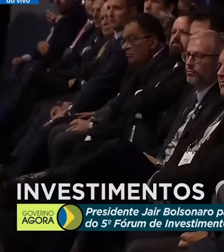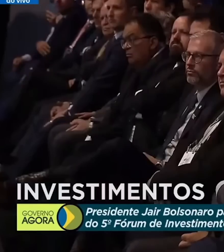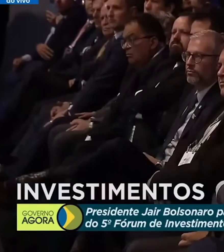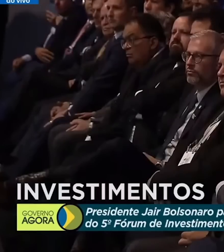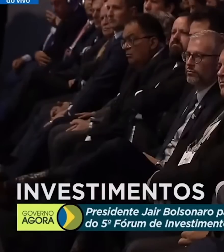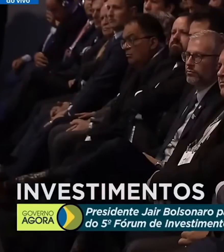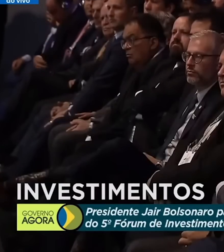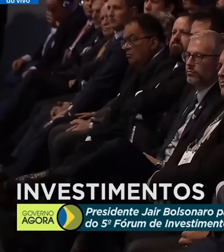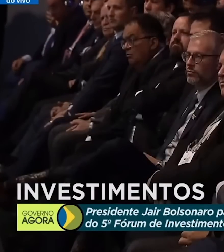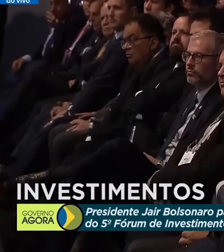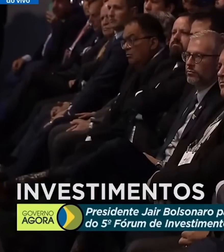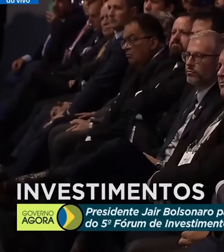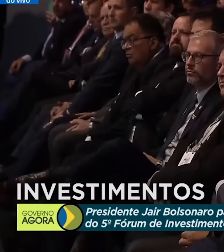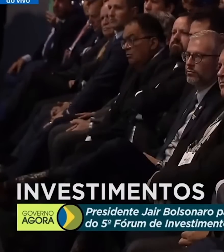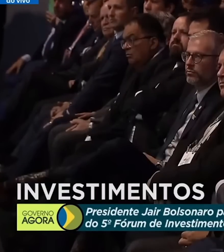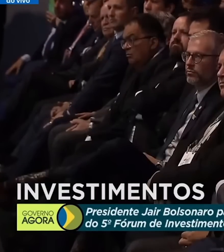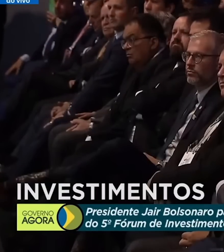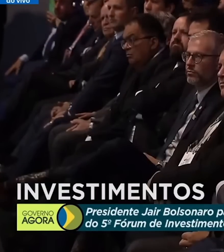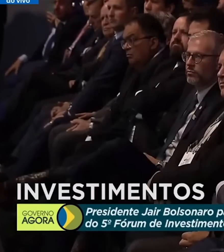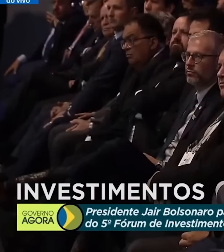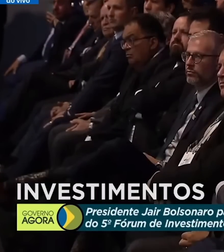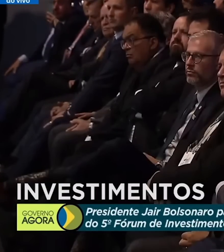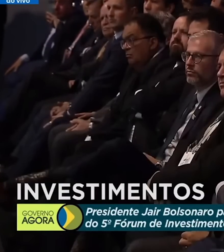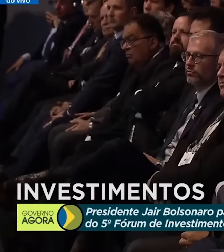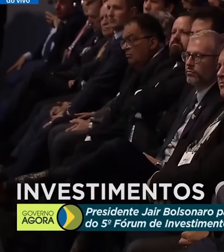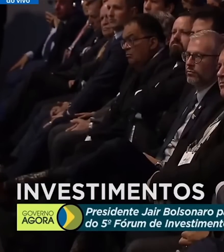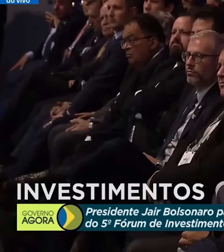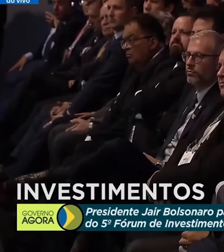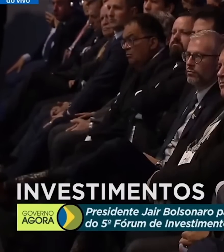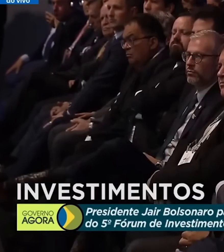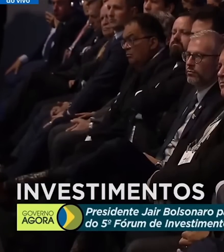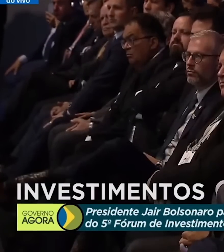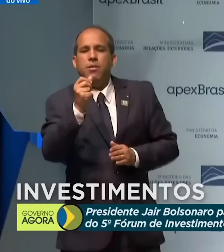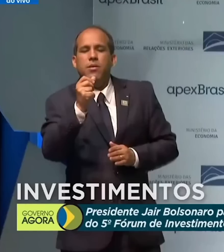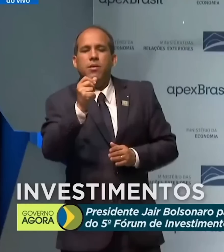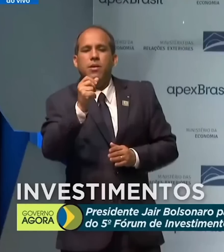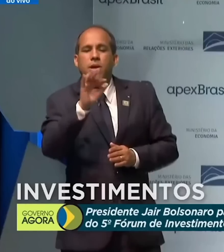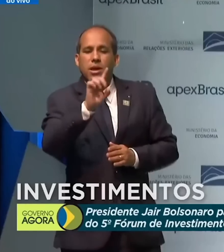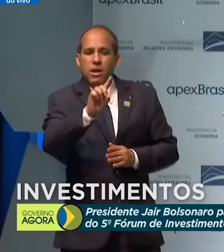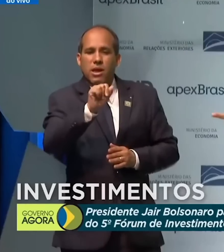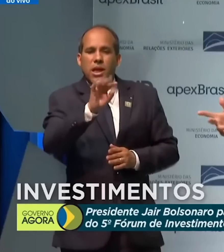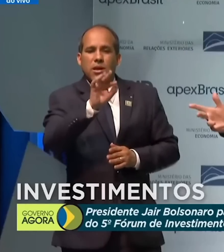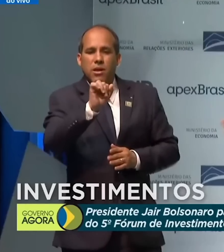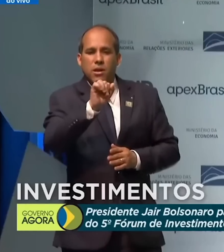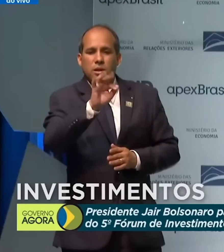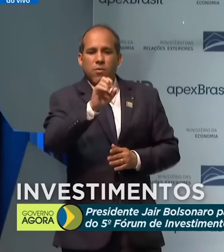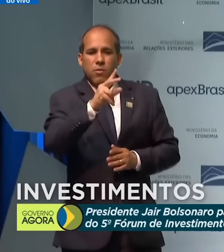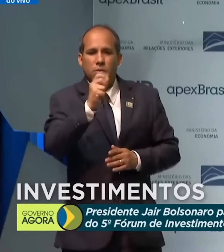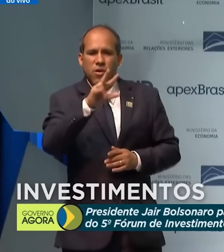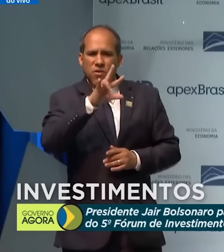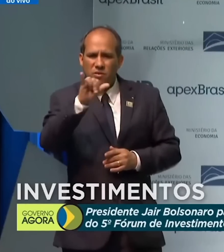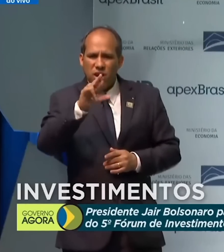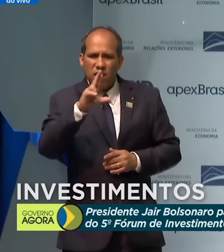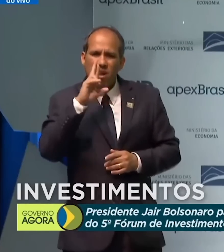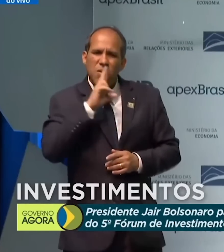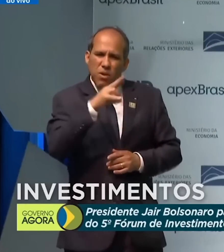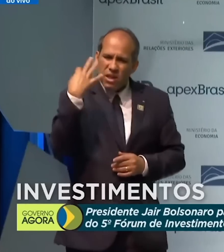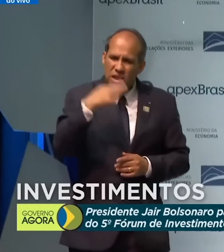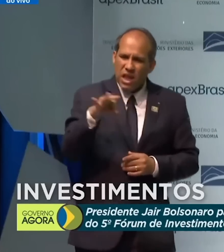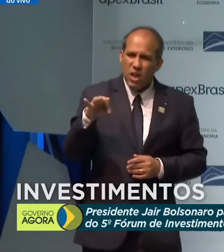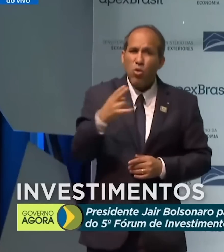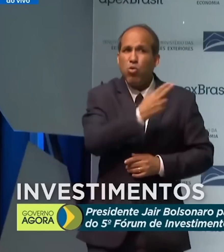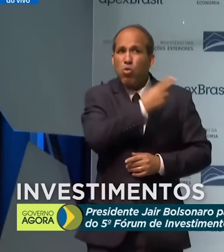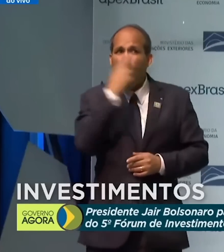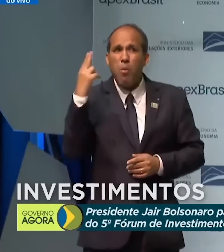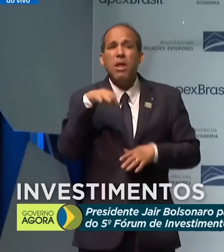E a pesquisa, Datafolha é que vai validar o nome de quem vai ser votado. Eu sou no